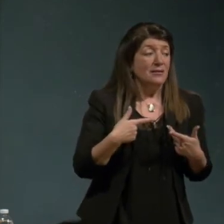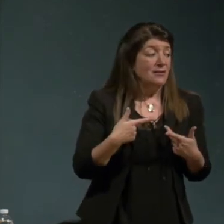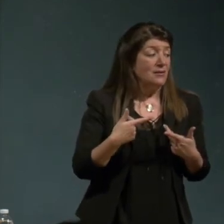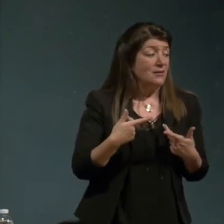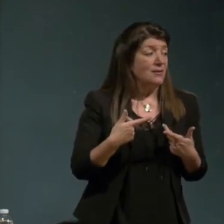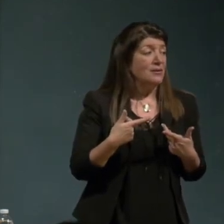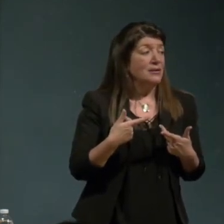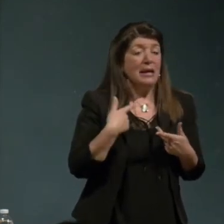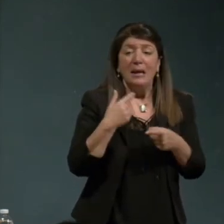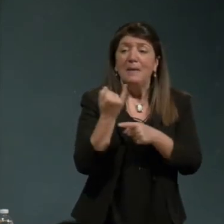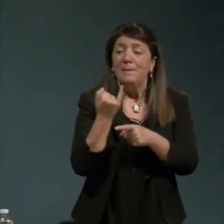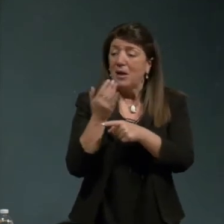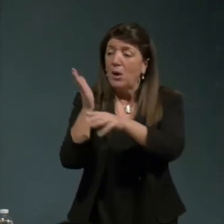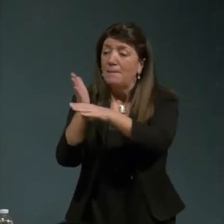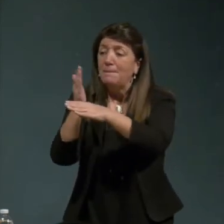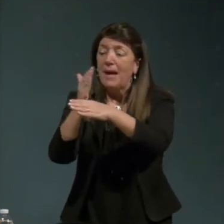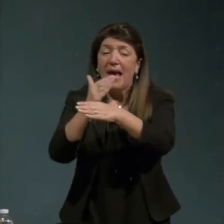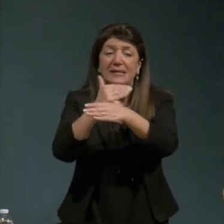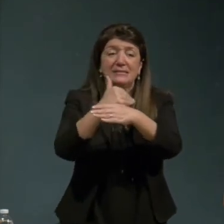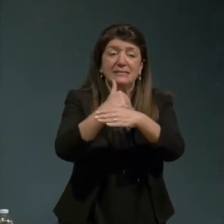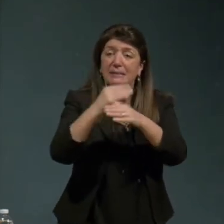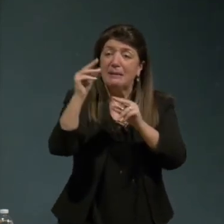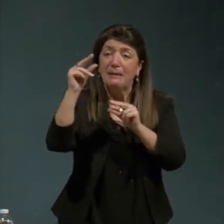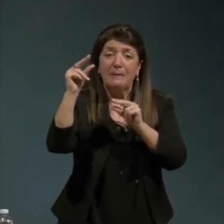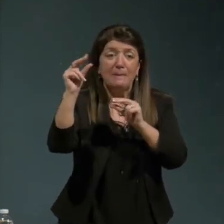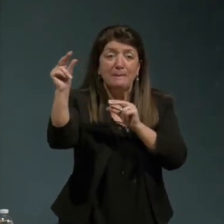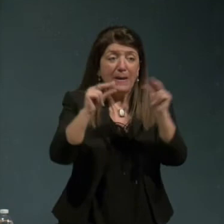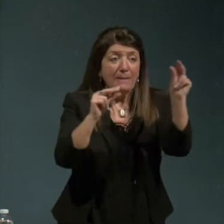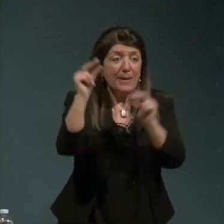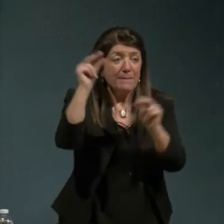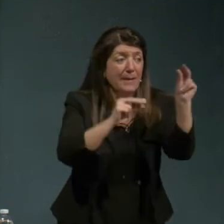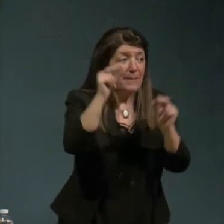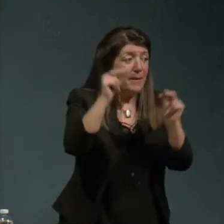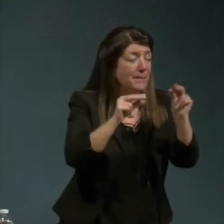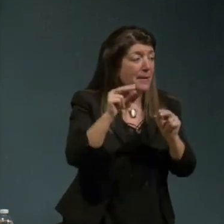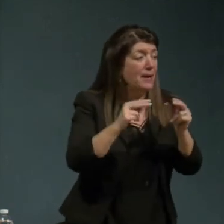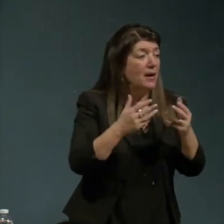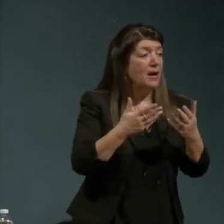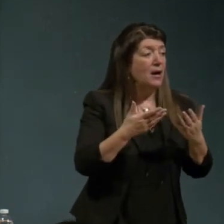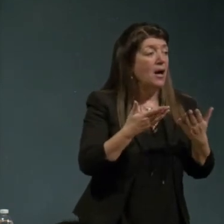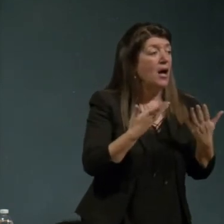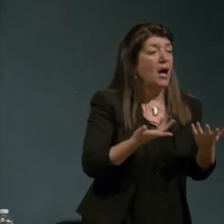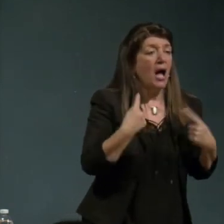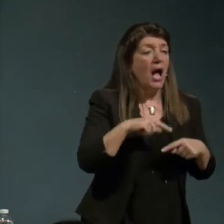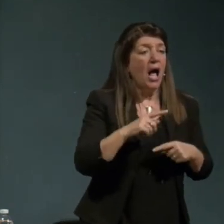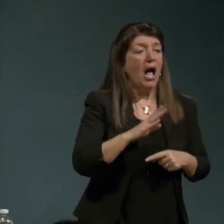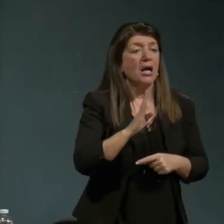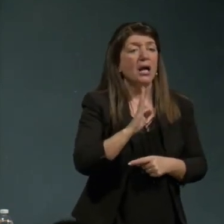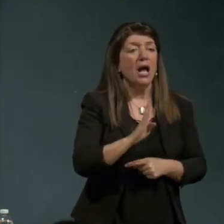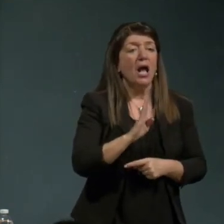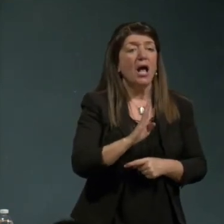pesettini non unicamente in le scienze umane ma anche la biologia perché